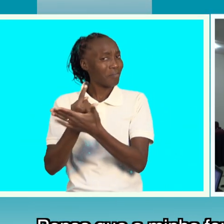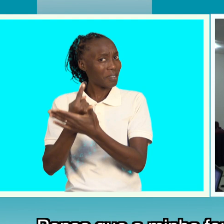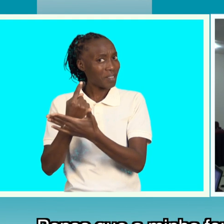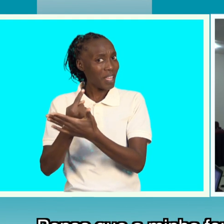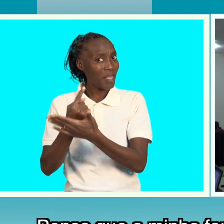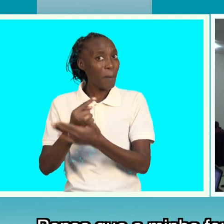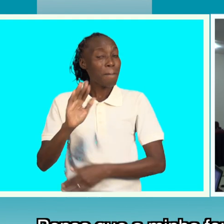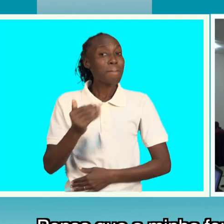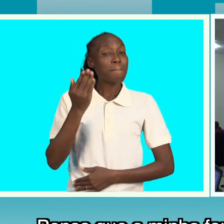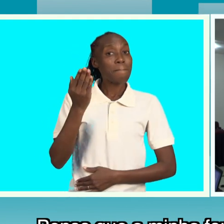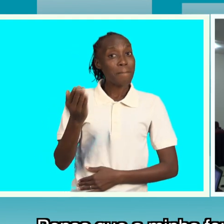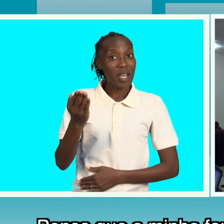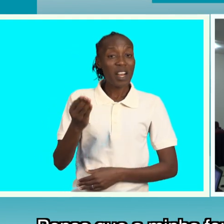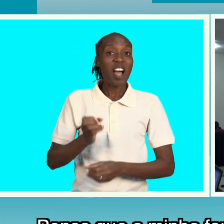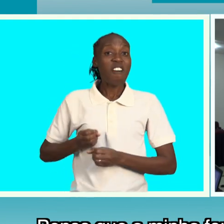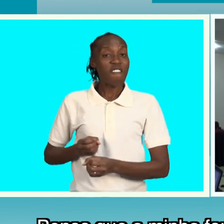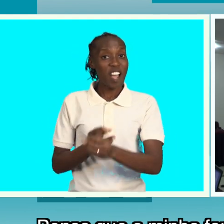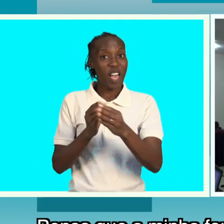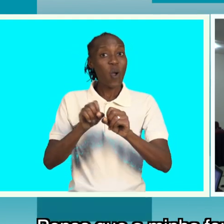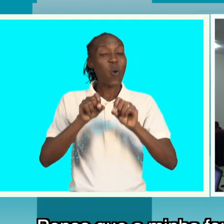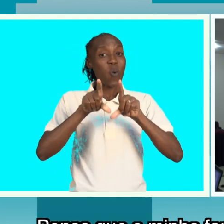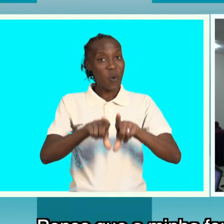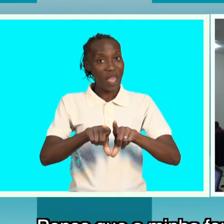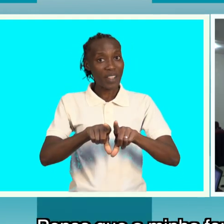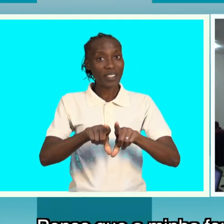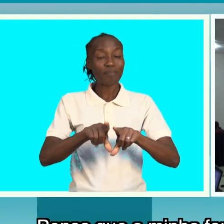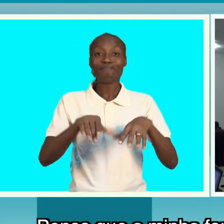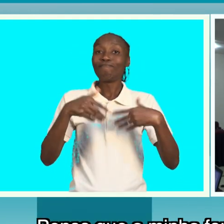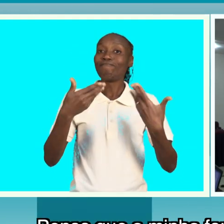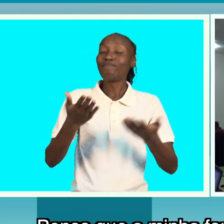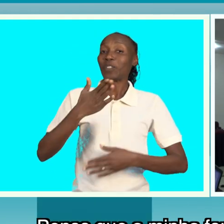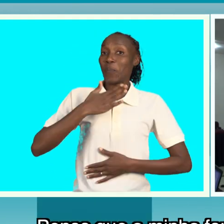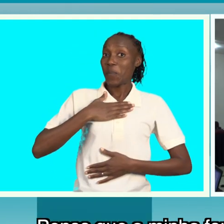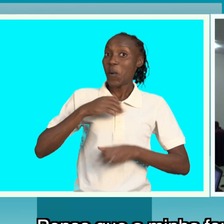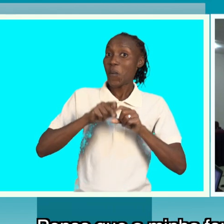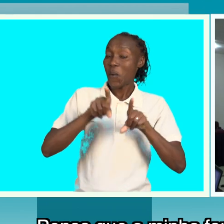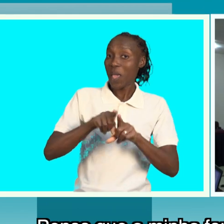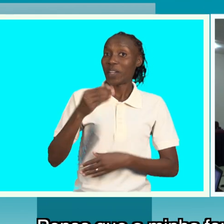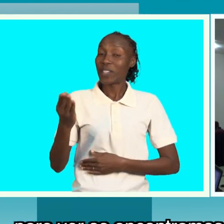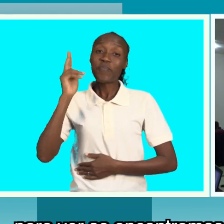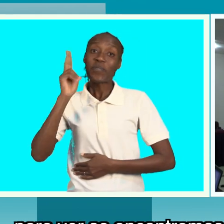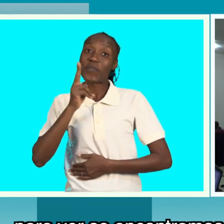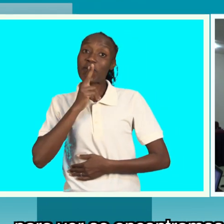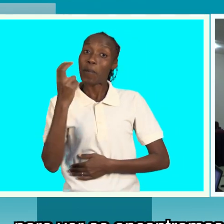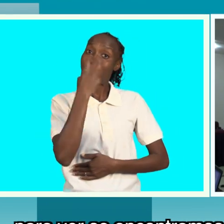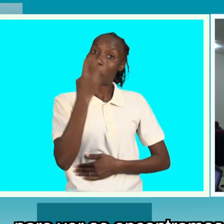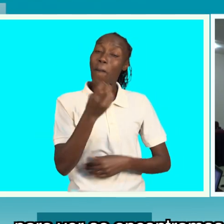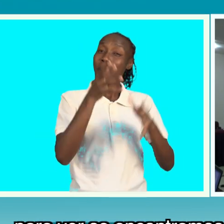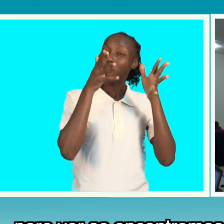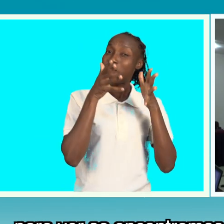falar com os meus colegas que são surdos para ver se encontramos uma forma comum